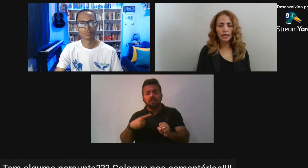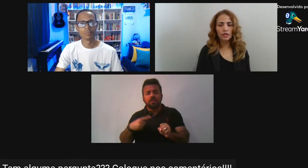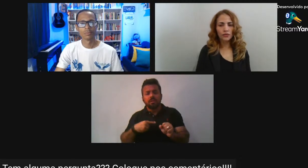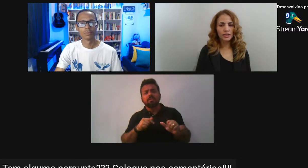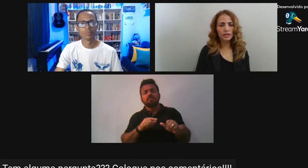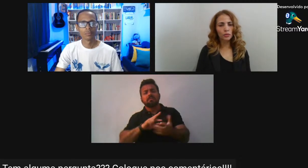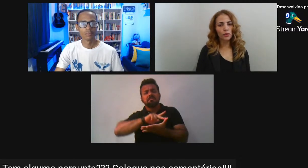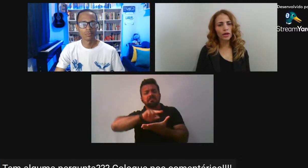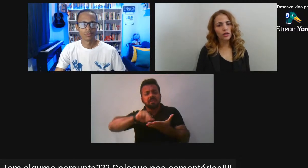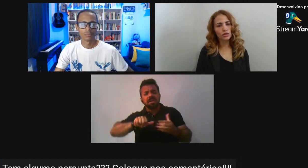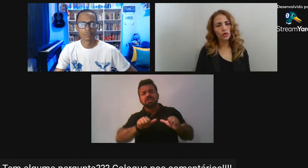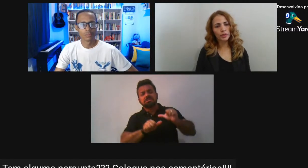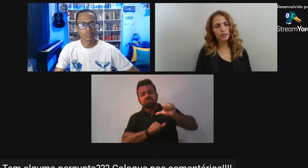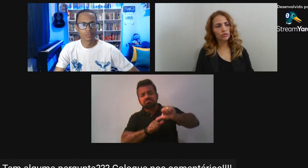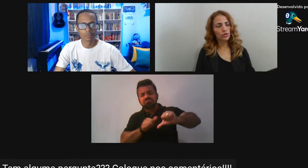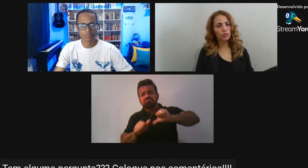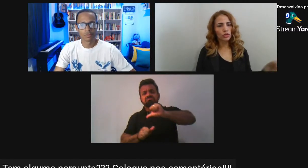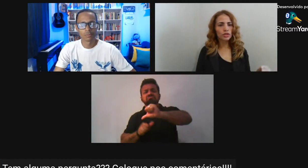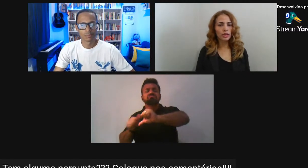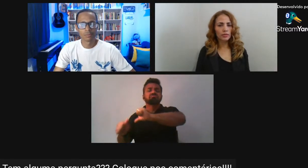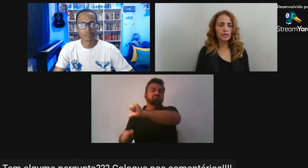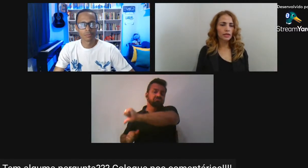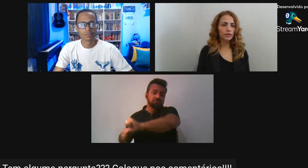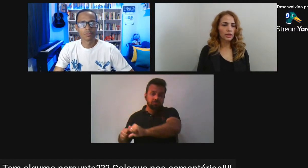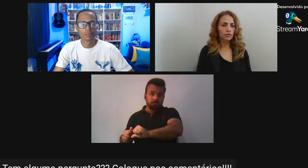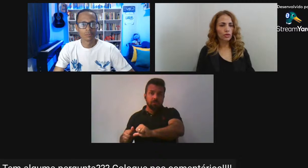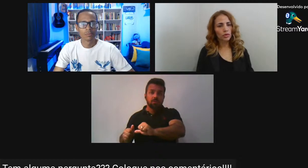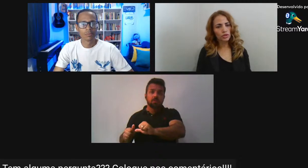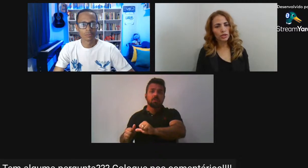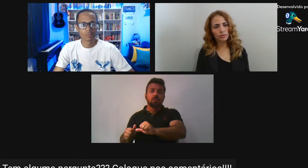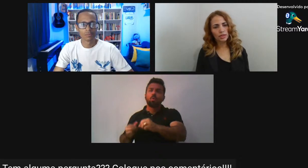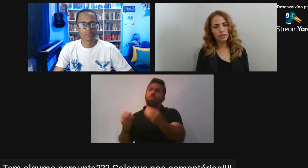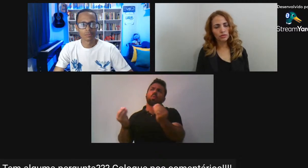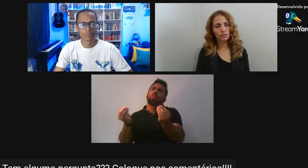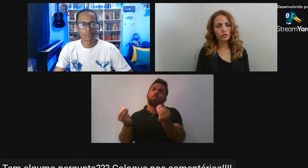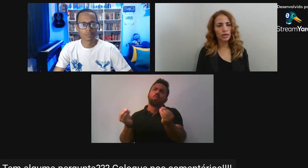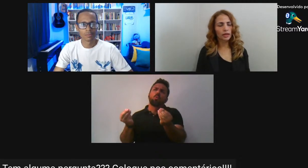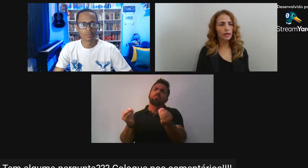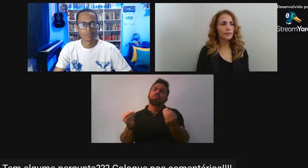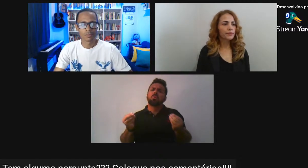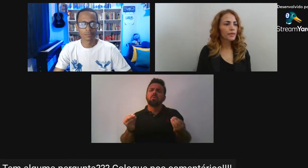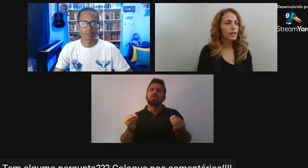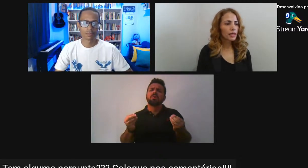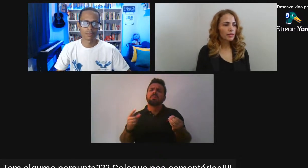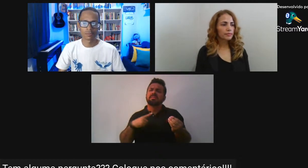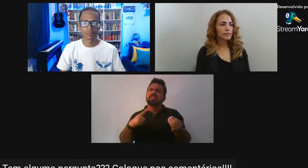Isso facilita um pouco A nossa compreensão De como nós chegamos A escravidão De como nós chegamos A certos